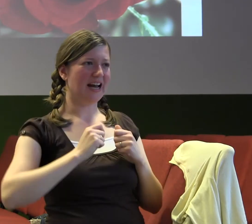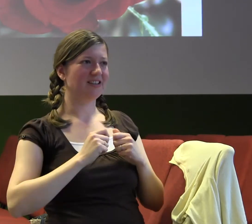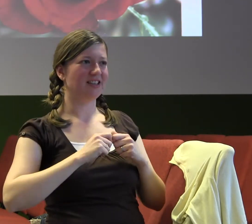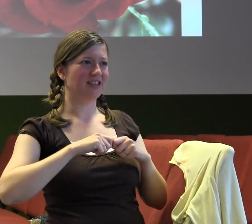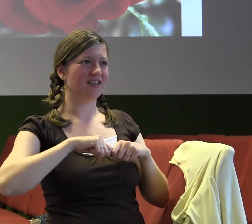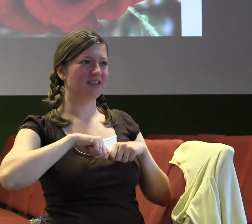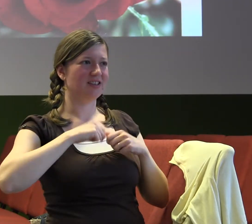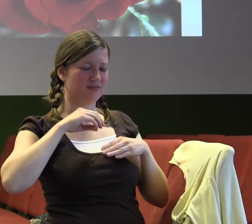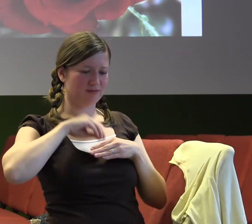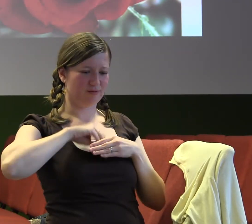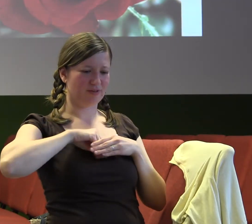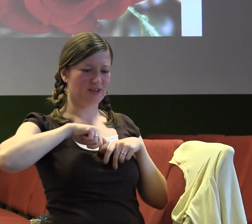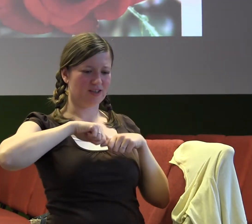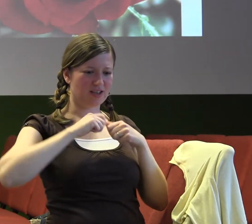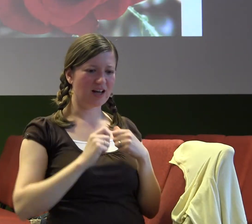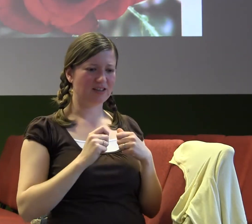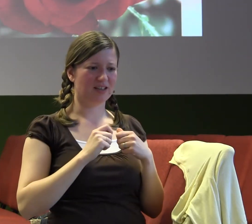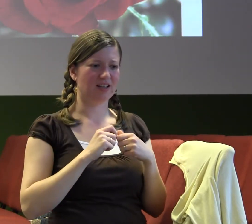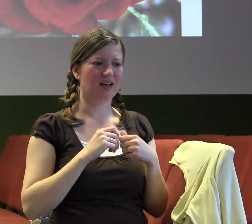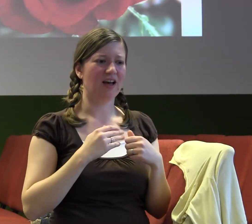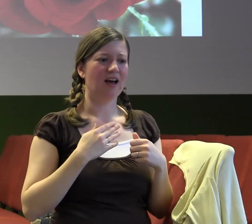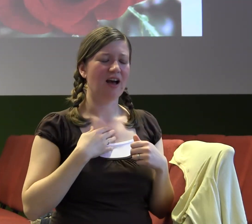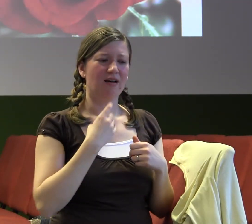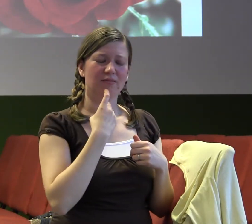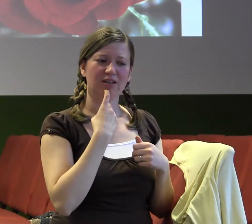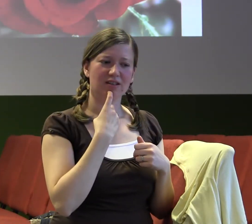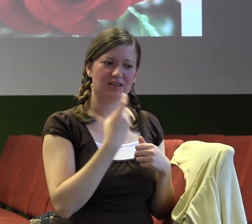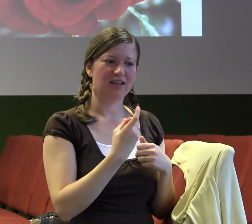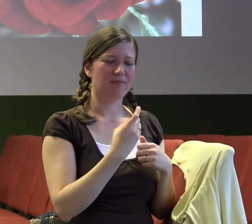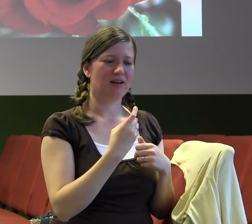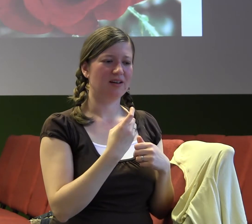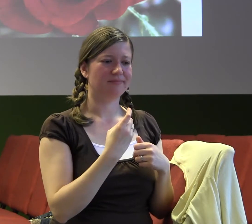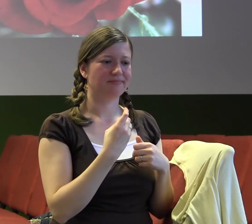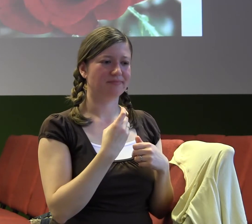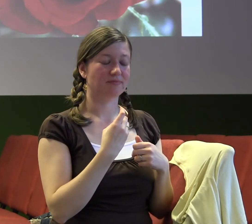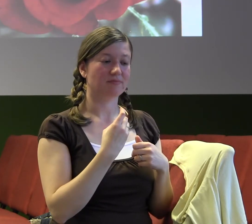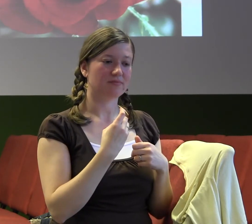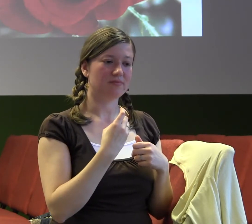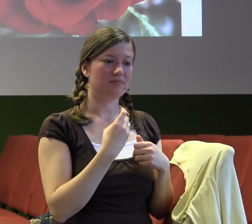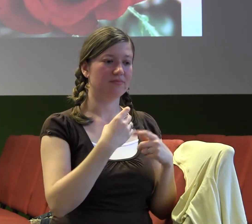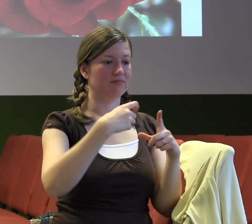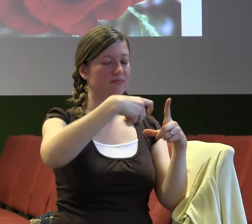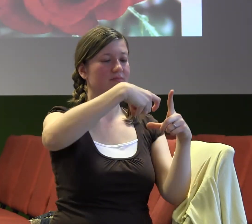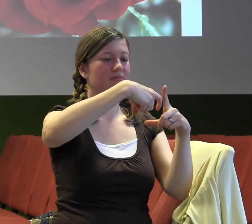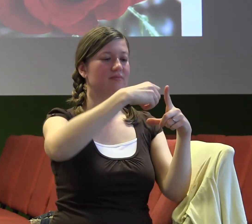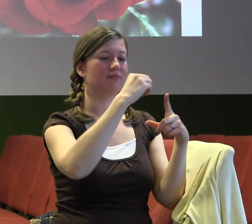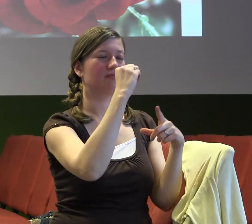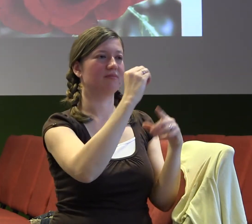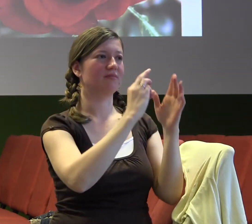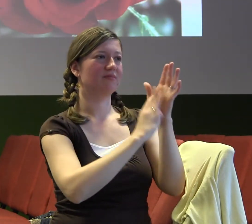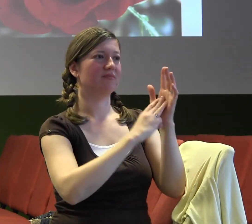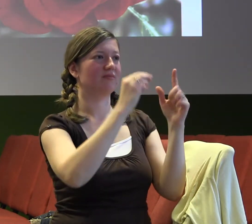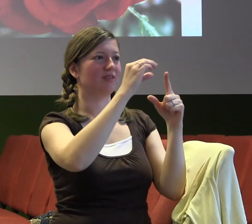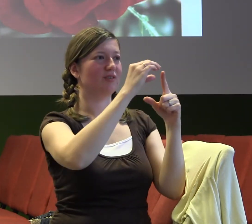kde máme samé jedničky. A je to něco, na čem stavíme svoji identitu a lečíme si ty komplexy, které máme. Můžeme